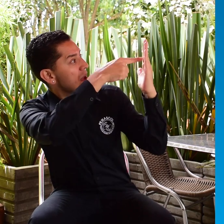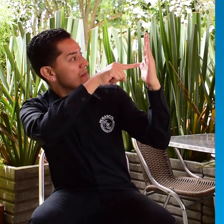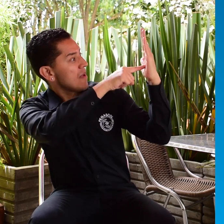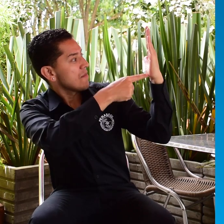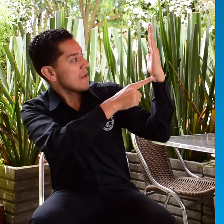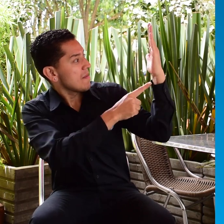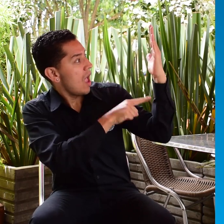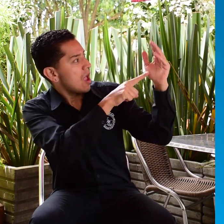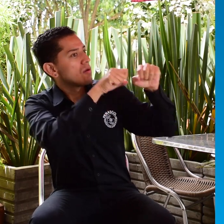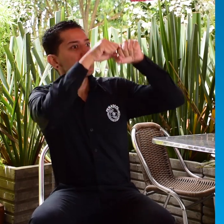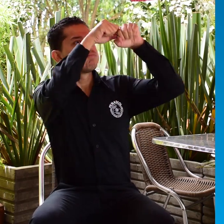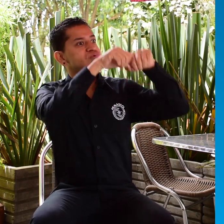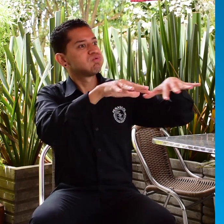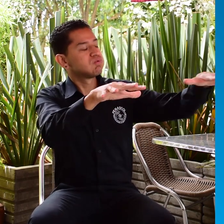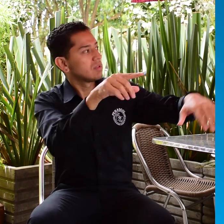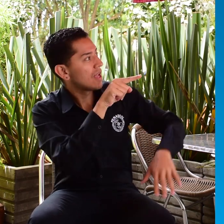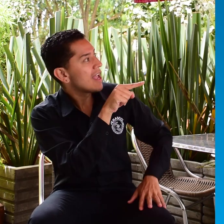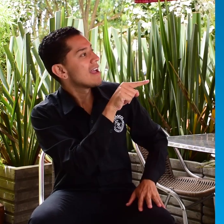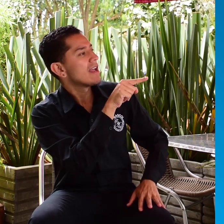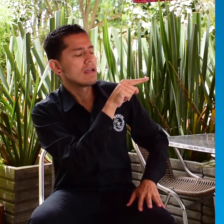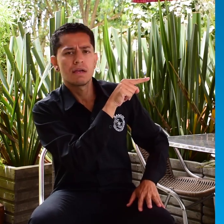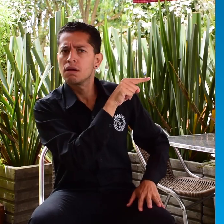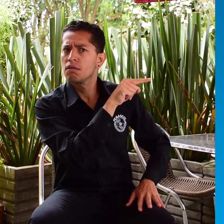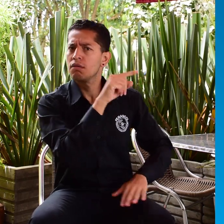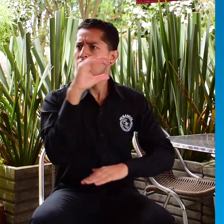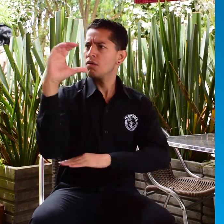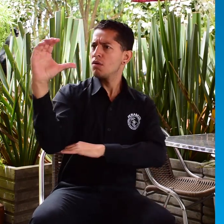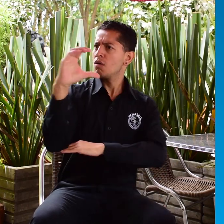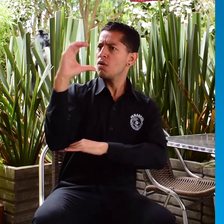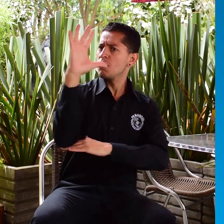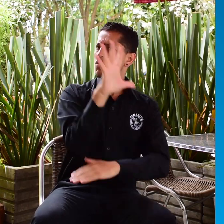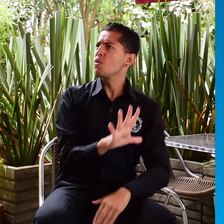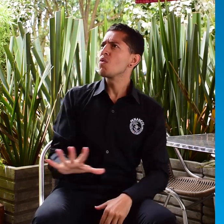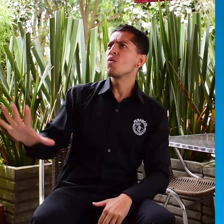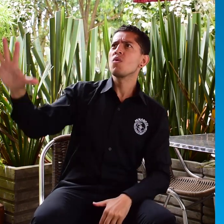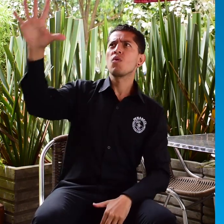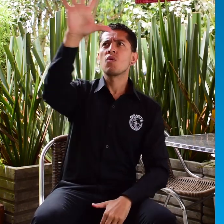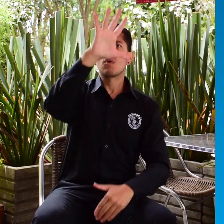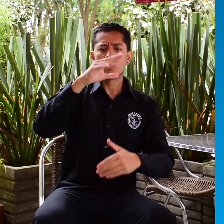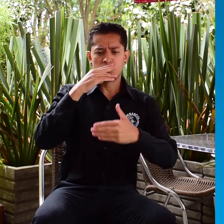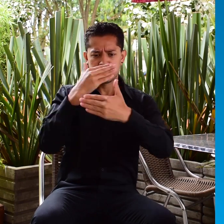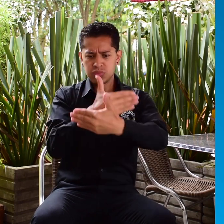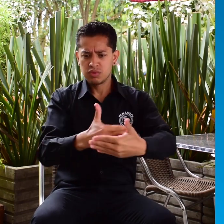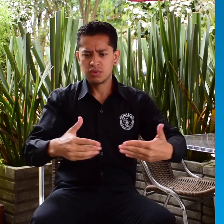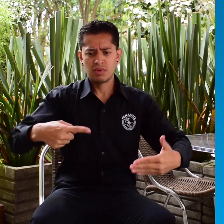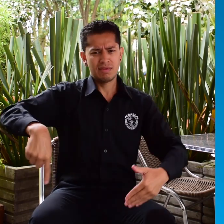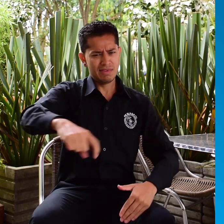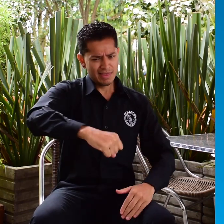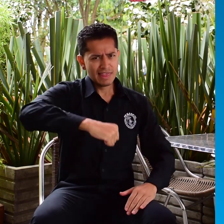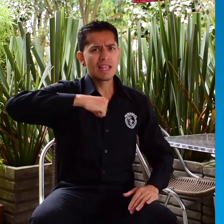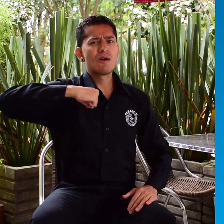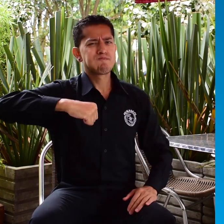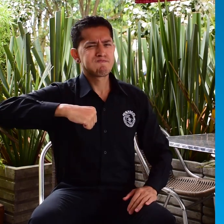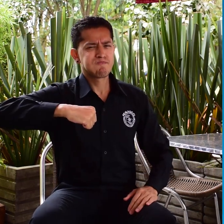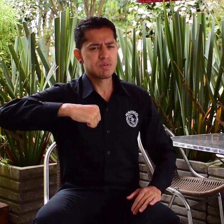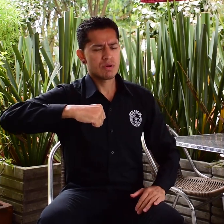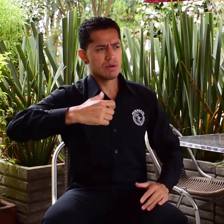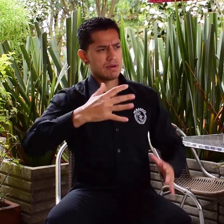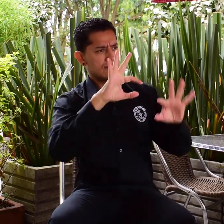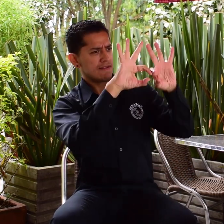De los diferentes puntos que se han publicado hay uno relacionado con los derechos de los niños en Colombia incluyendo allí